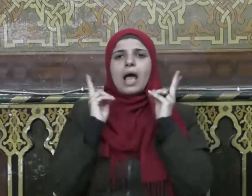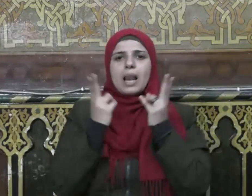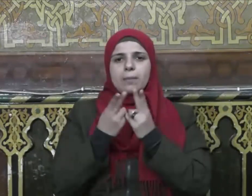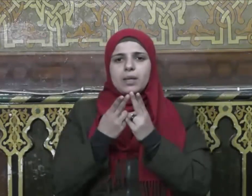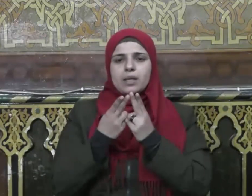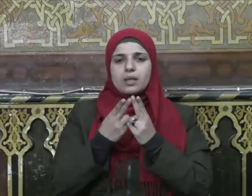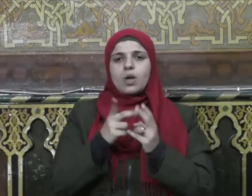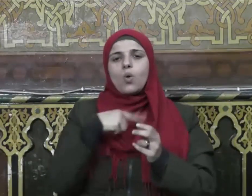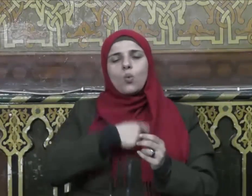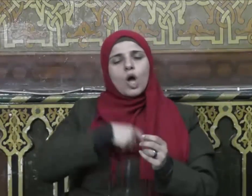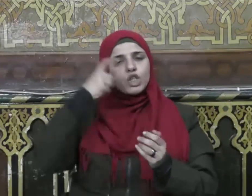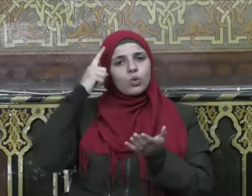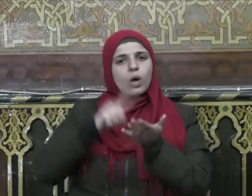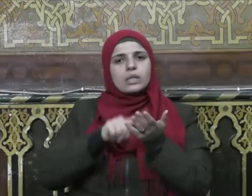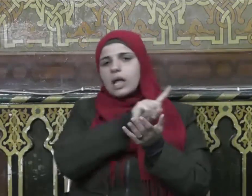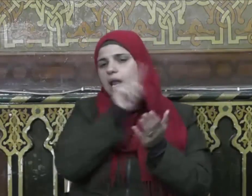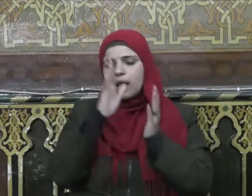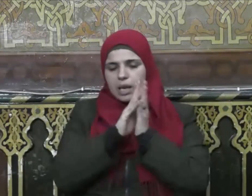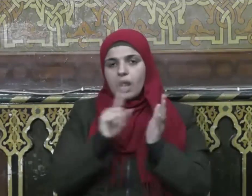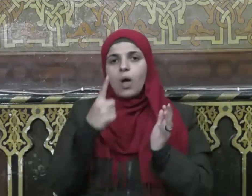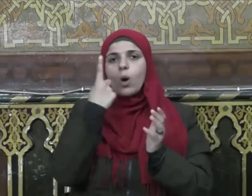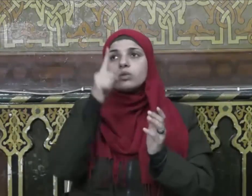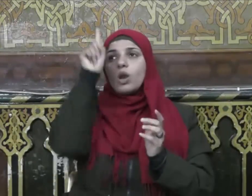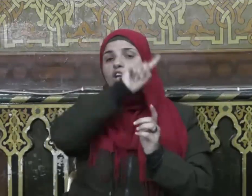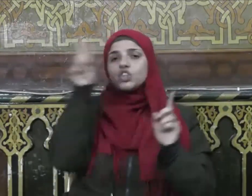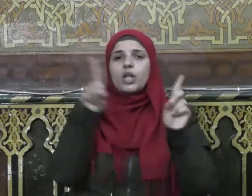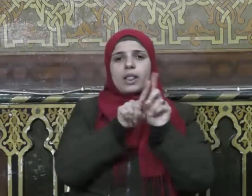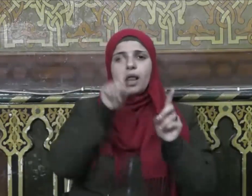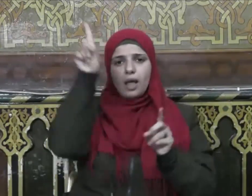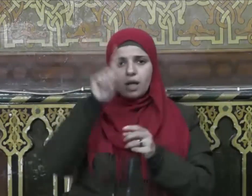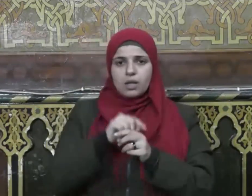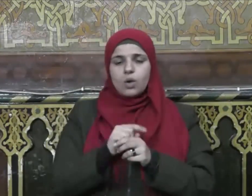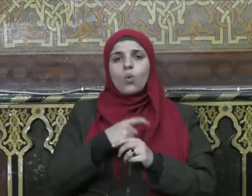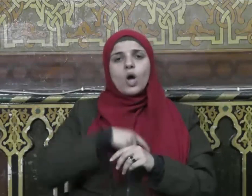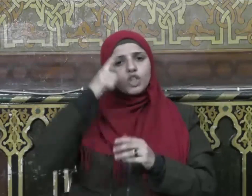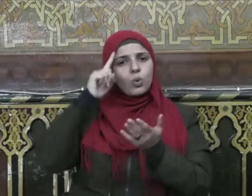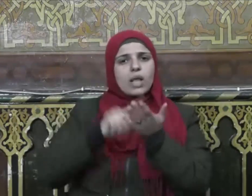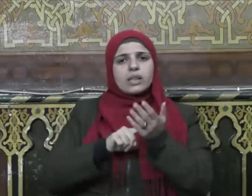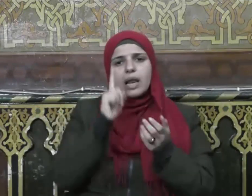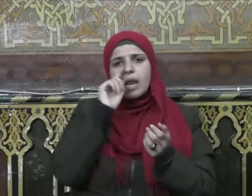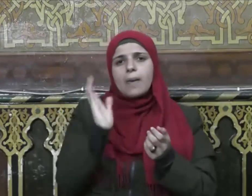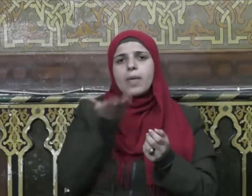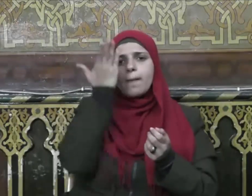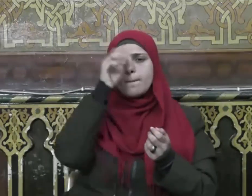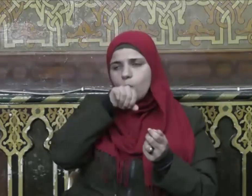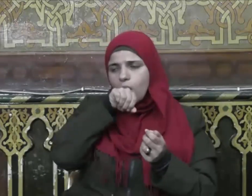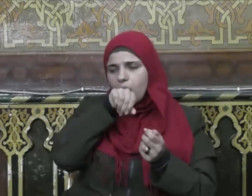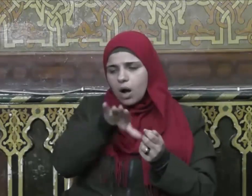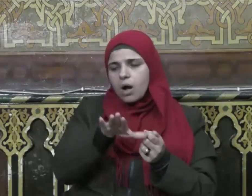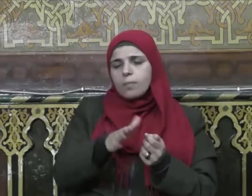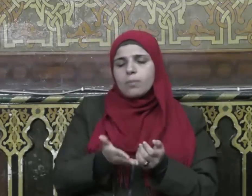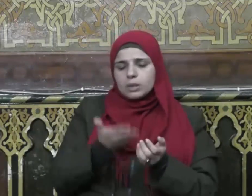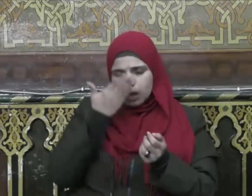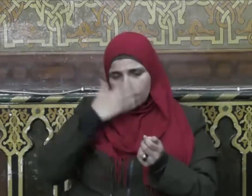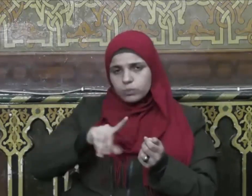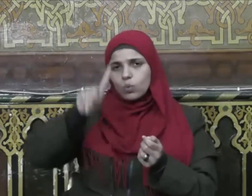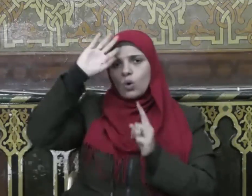وأشهد أن لا إله إلا الله وحده لا شريك له وأشهد أن سيدنا ونبينا محمدًا عبده